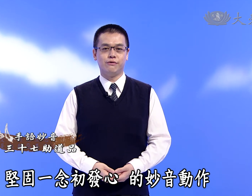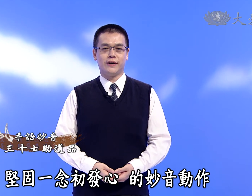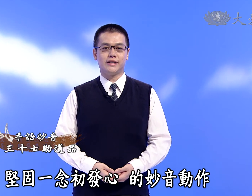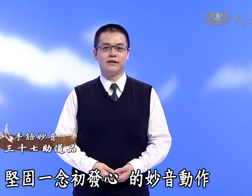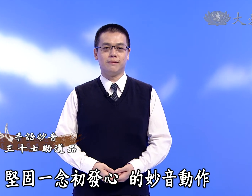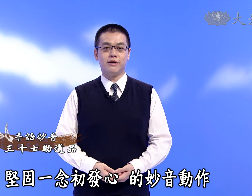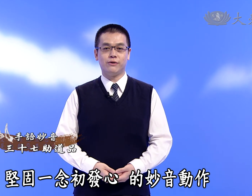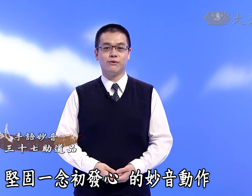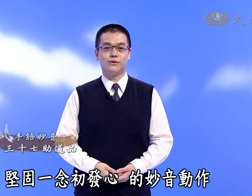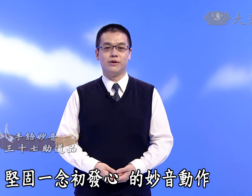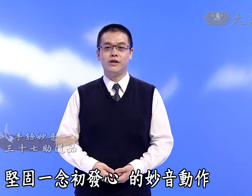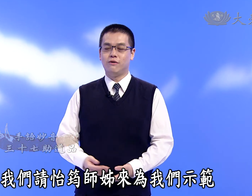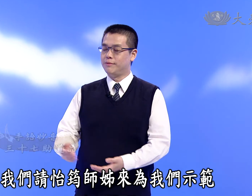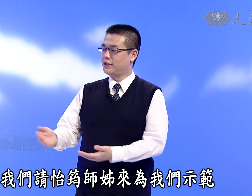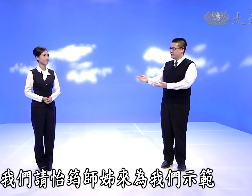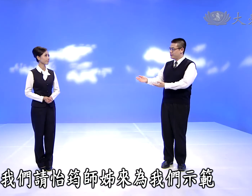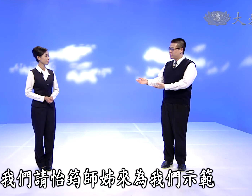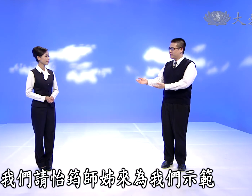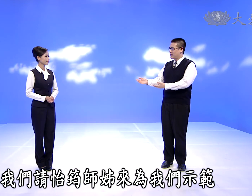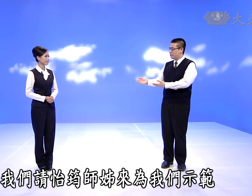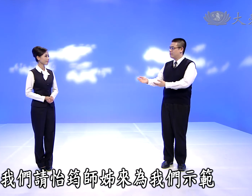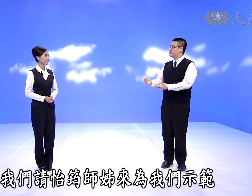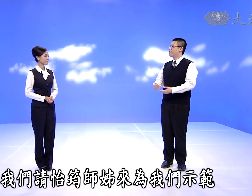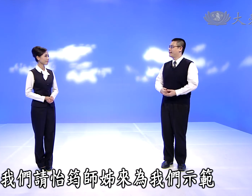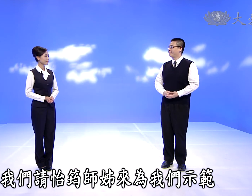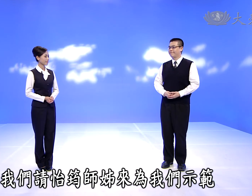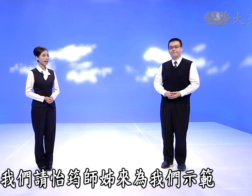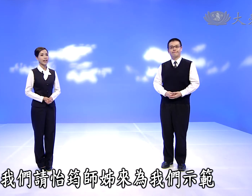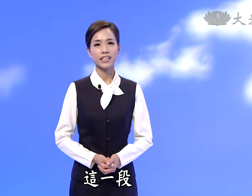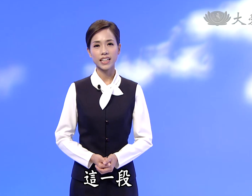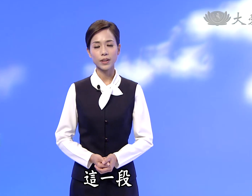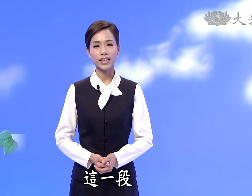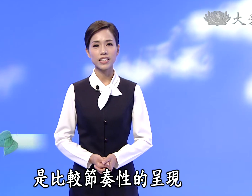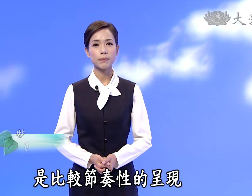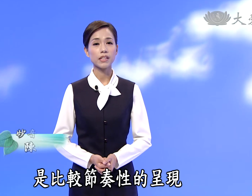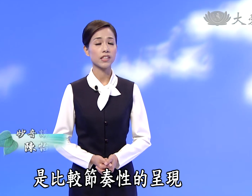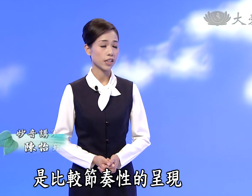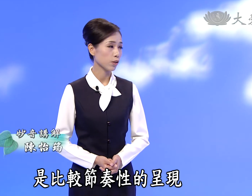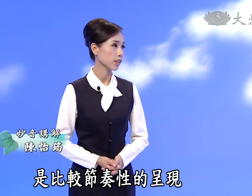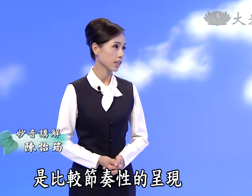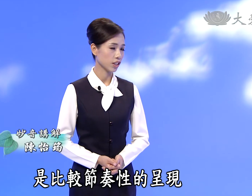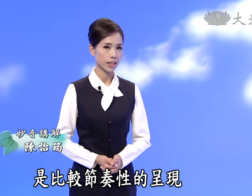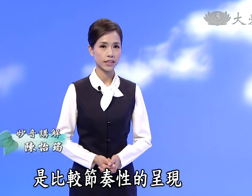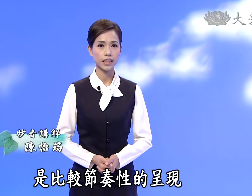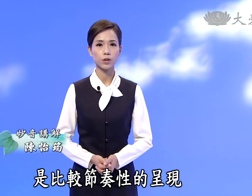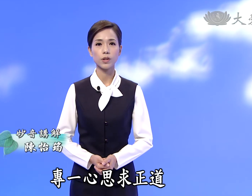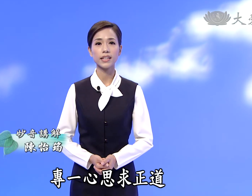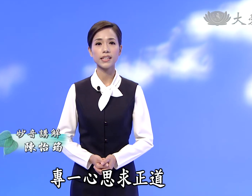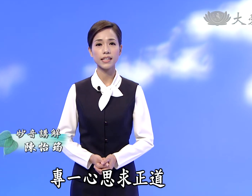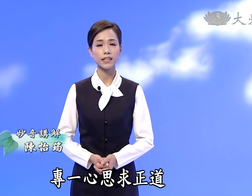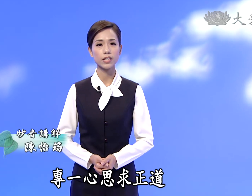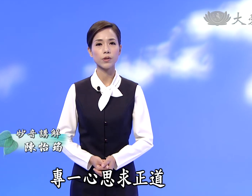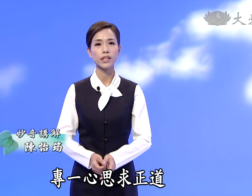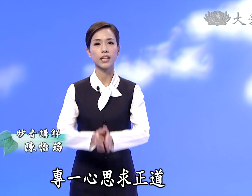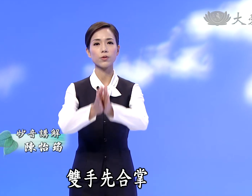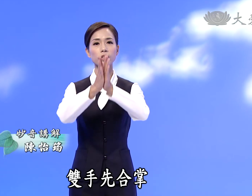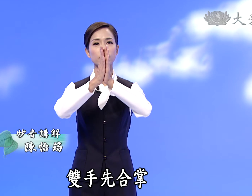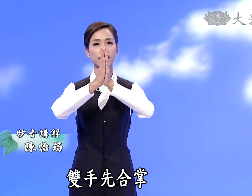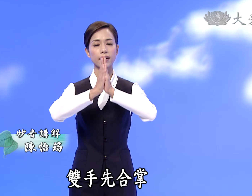发心的妙音动作我们请仪音师姐来为我们示范这一段是比较节奏性的呈现专一心思求正道双手先合